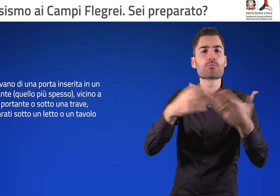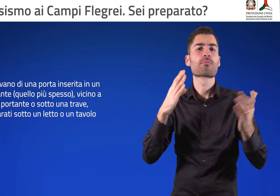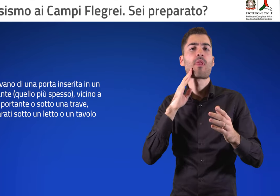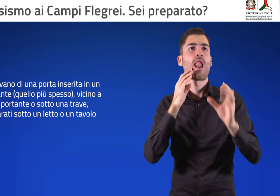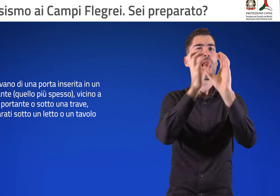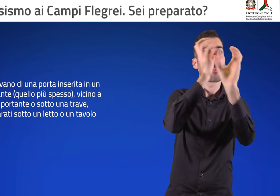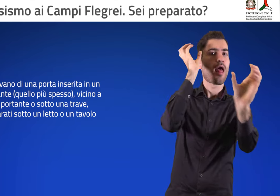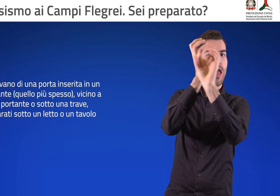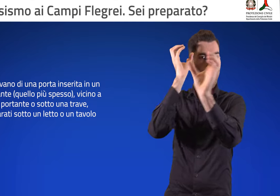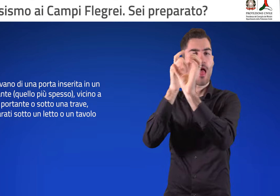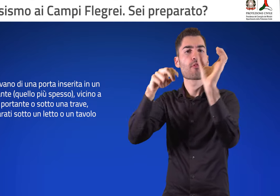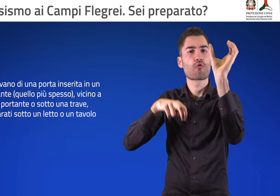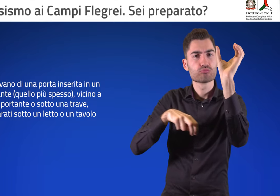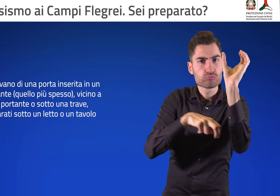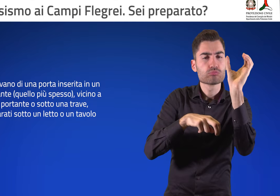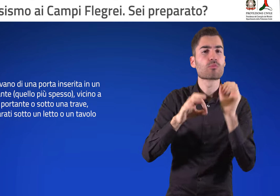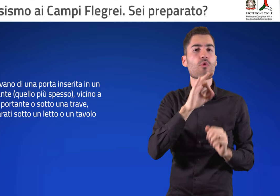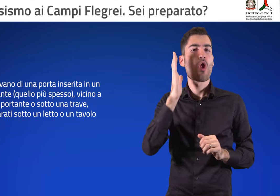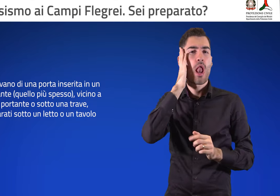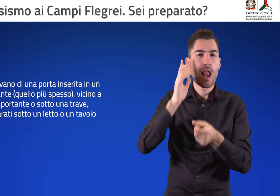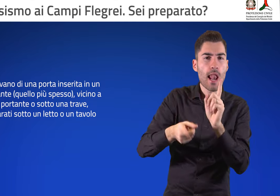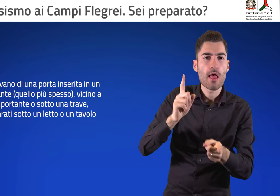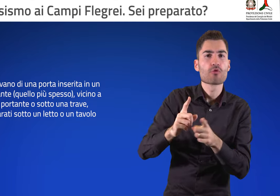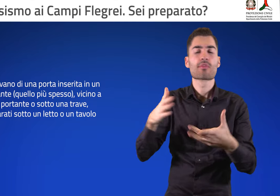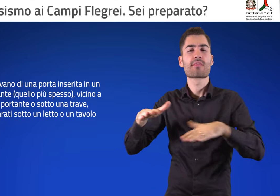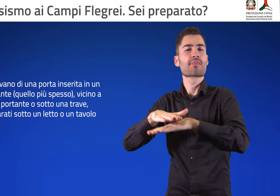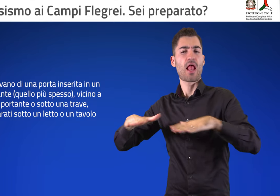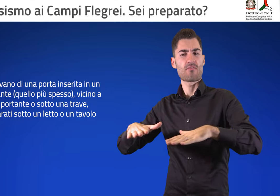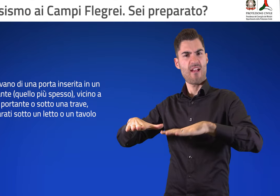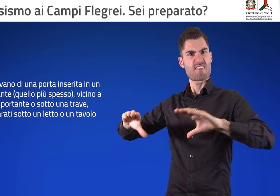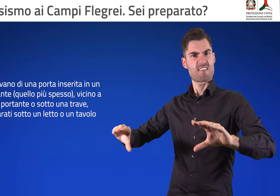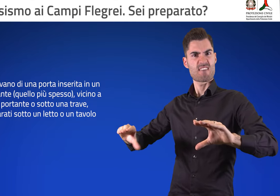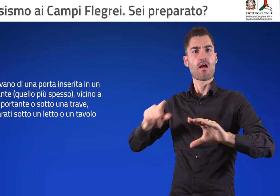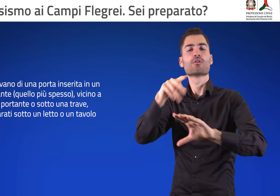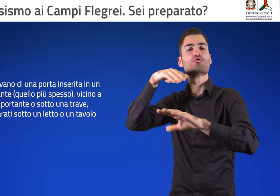oppure riparati sotto un letto o un tavolo robusto.